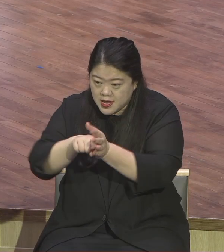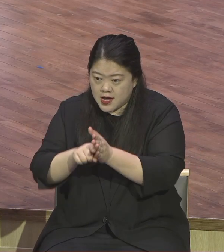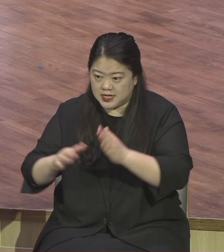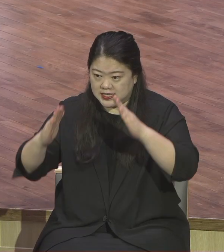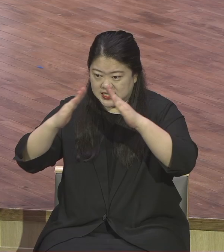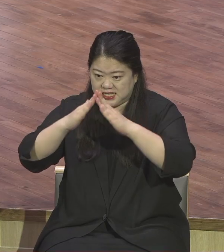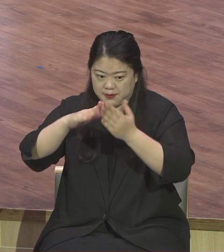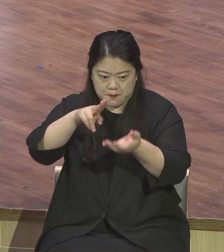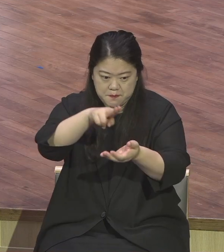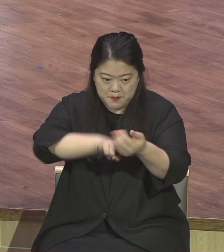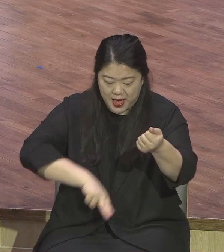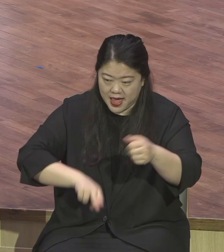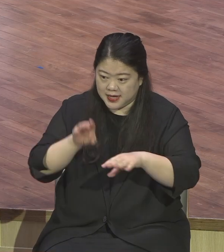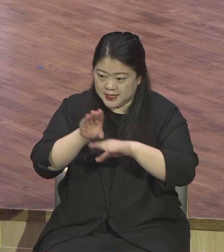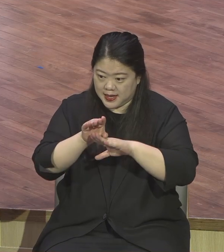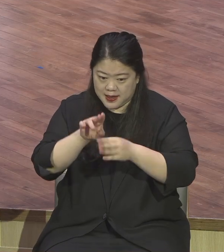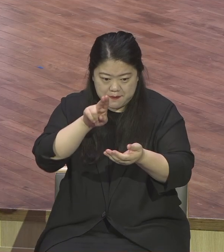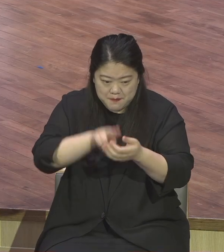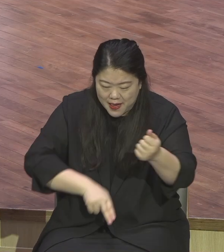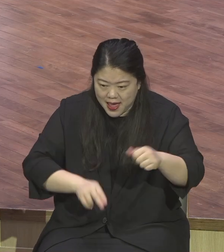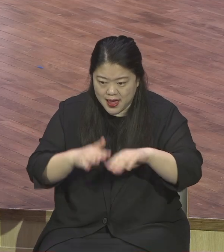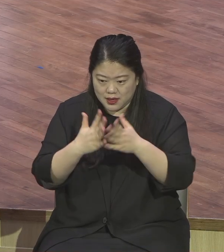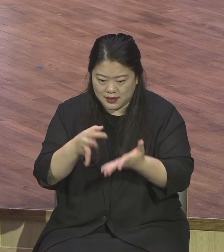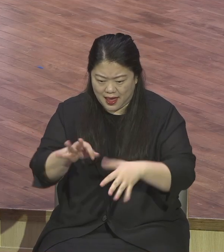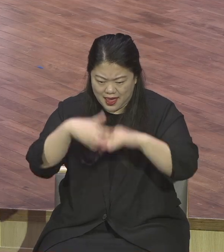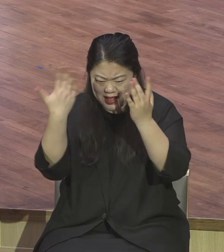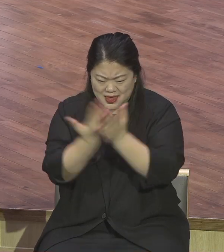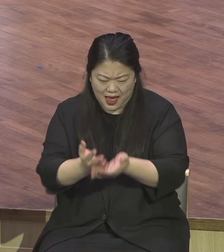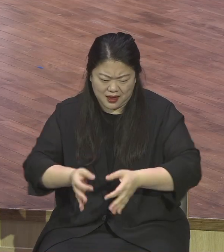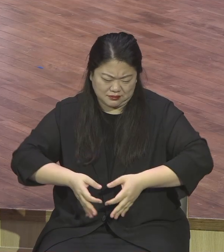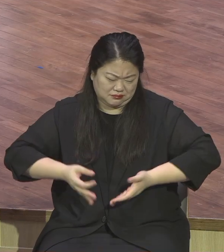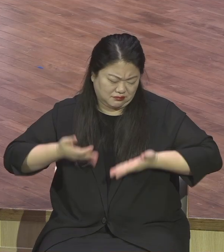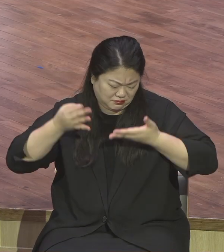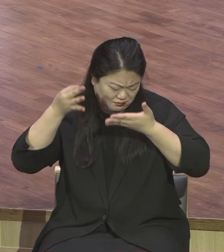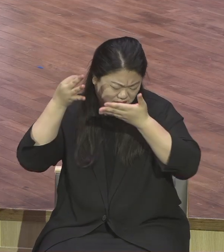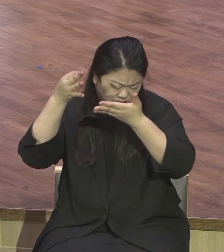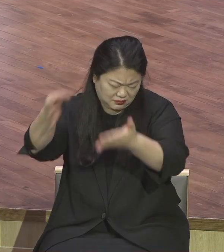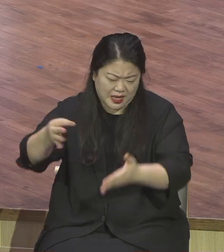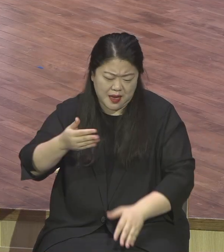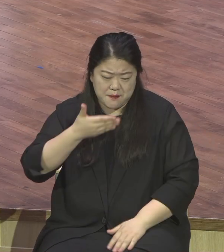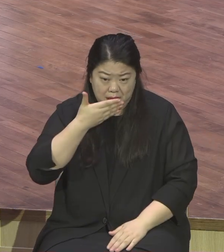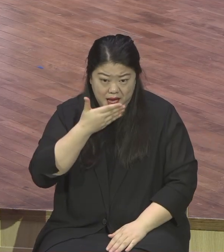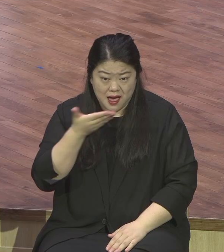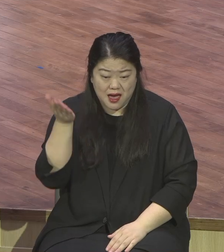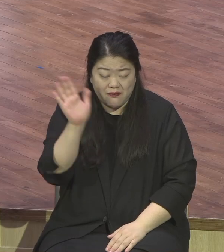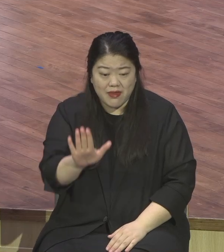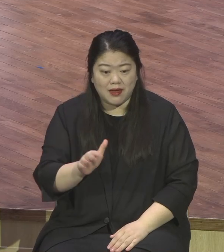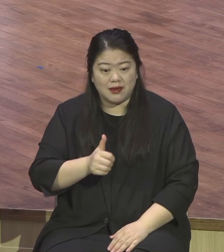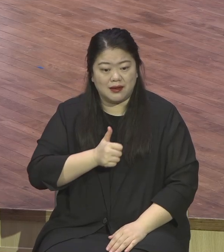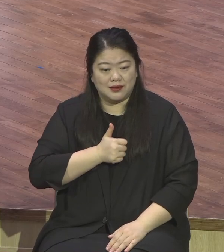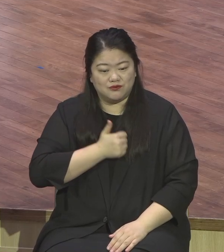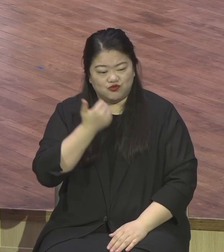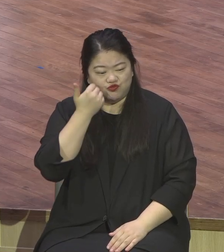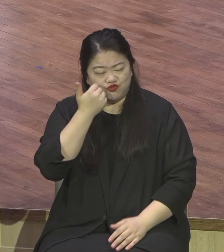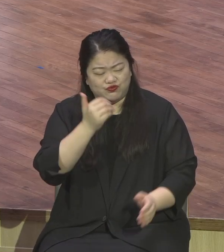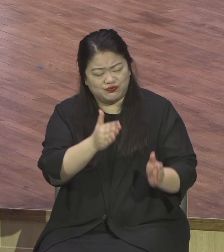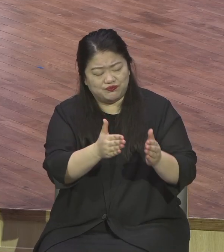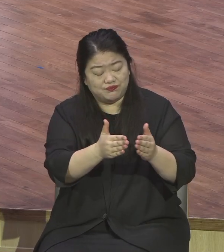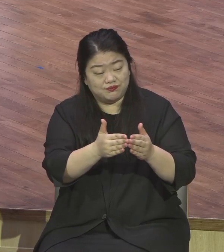자동심 그거 하나 건드려 건드려버리면 이성 다 잃어버려요. 뭐 무슨 신앙 뭐 무슨